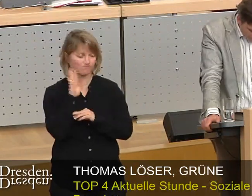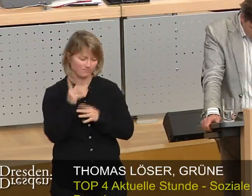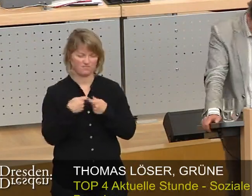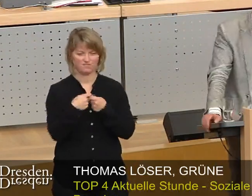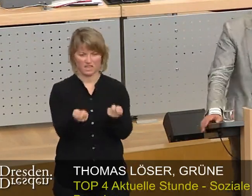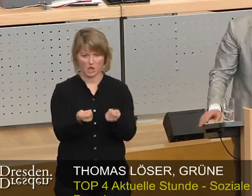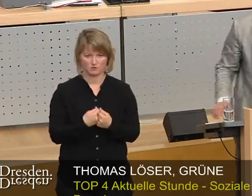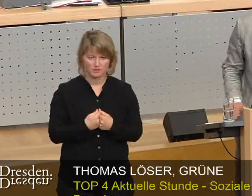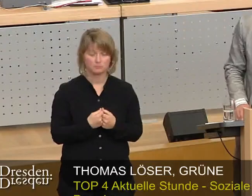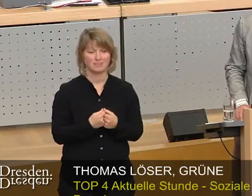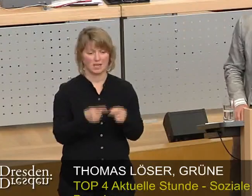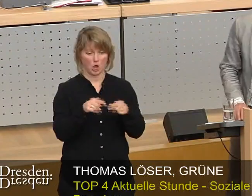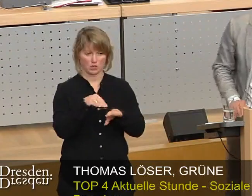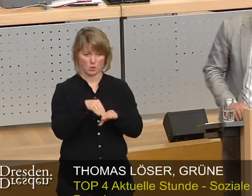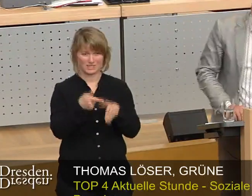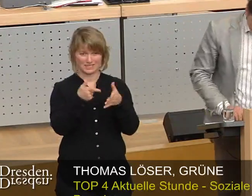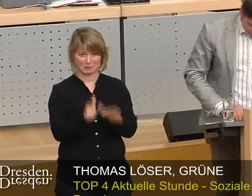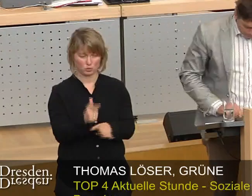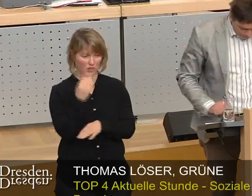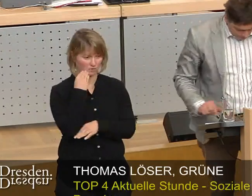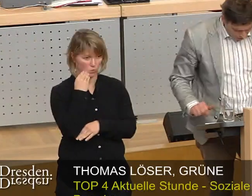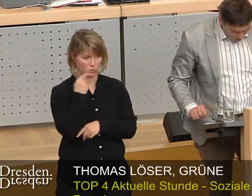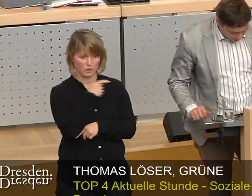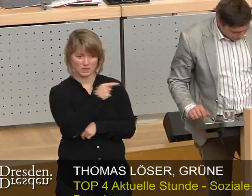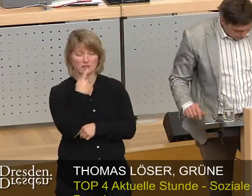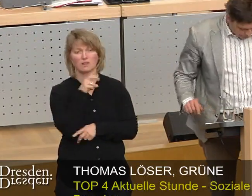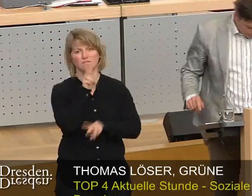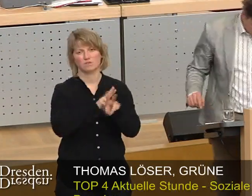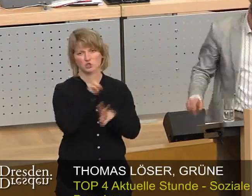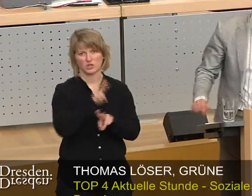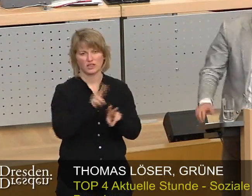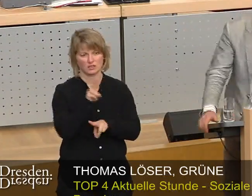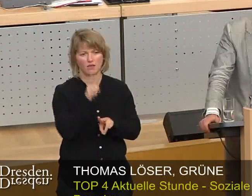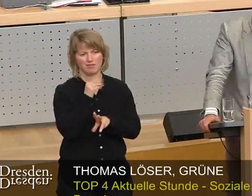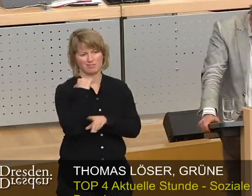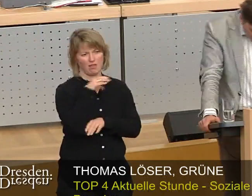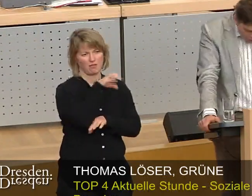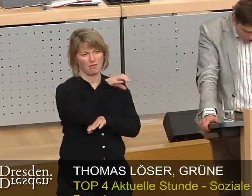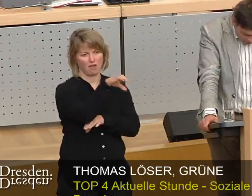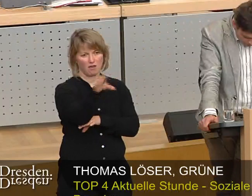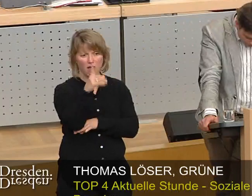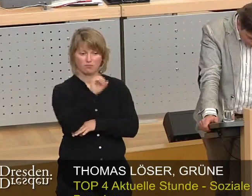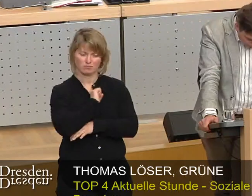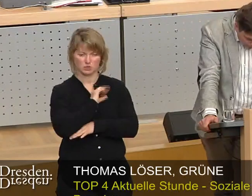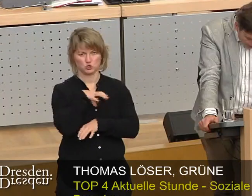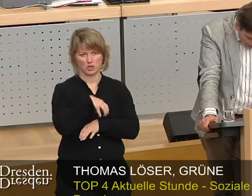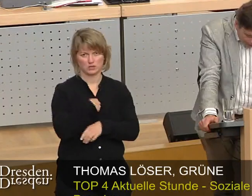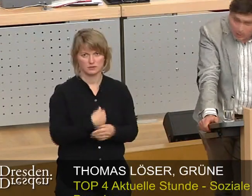dann zu verkaufen. Wir haben heute noch 700 Wohnungen in verschiedenen Trägern bei der Stadt.